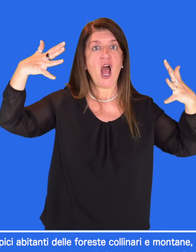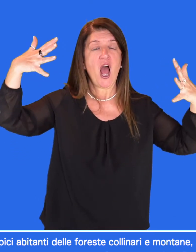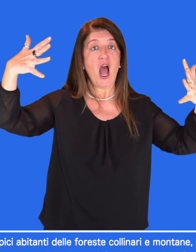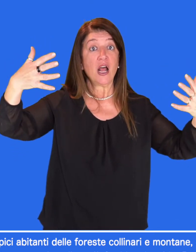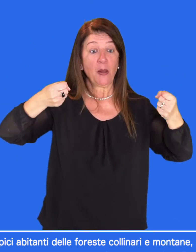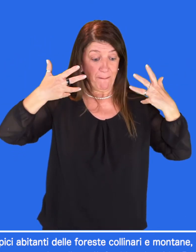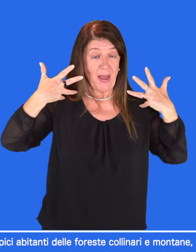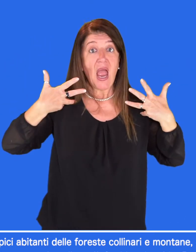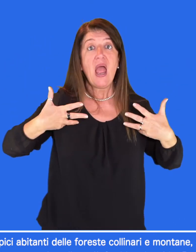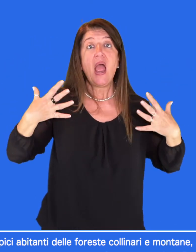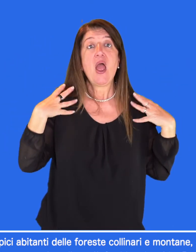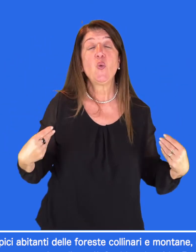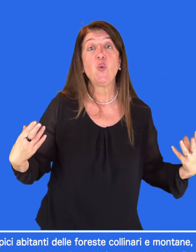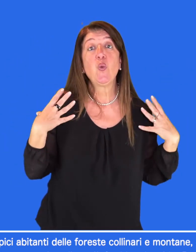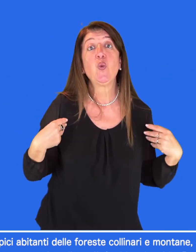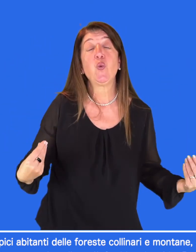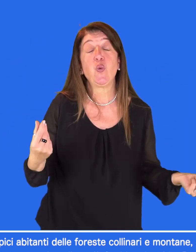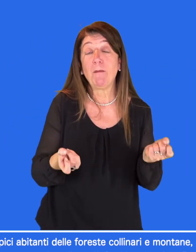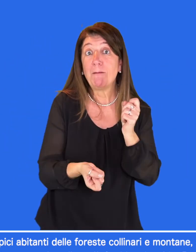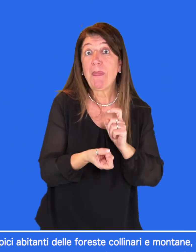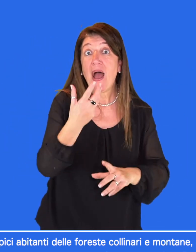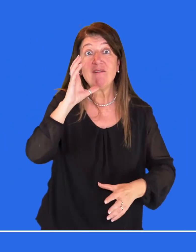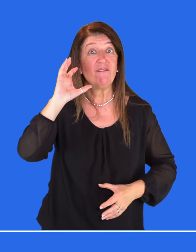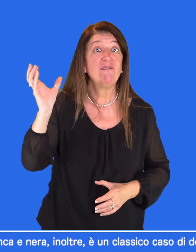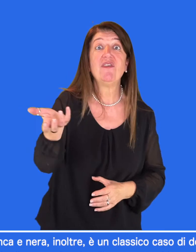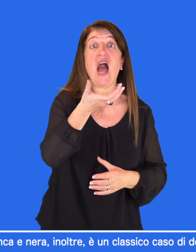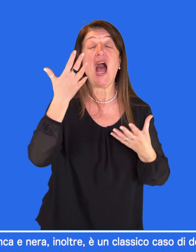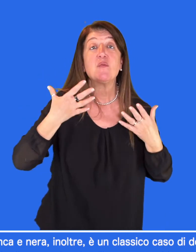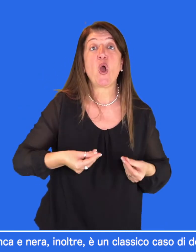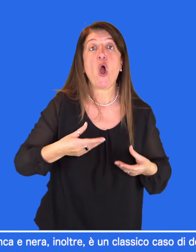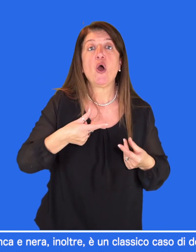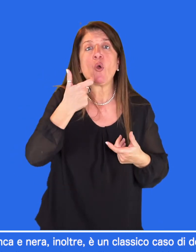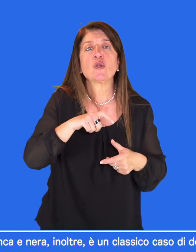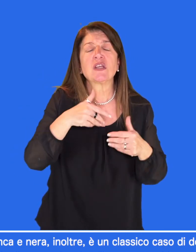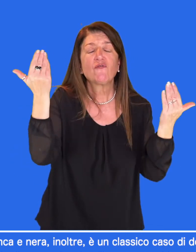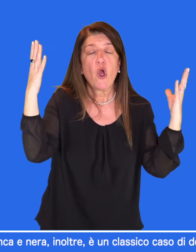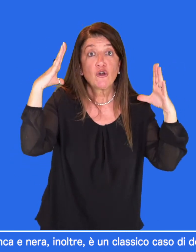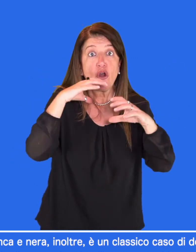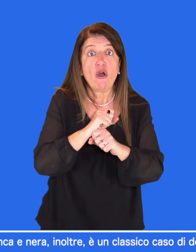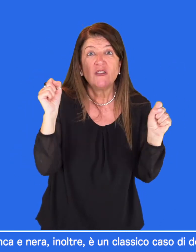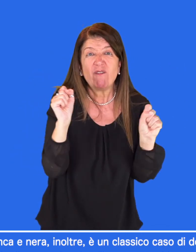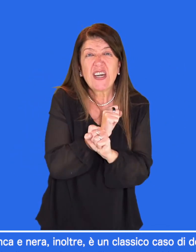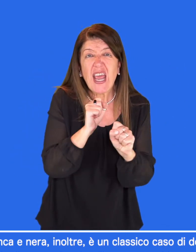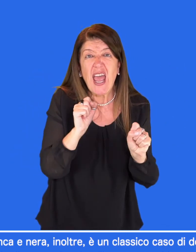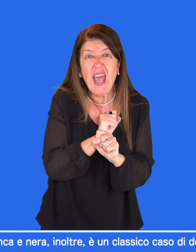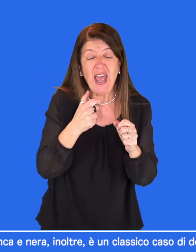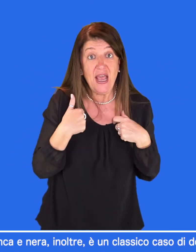proteggerla dalle rigide temperature notturne. La sua colorazione bianca e nera, inoltre, è un